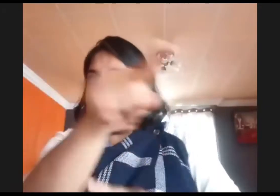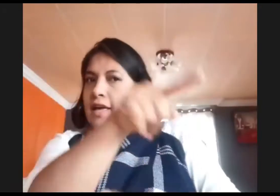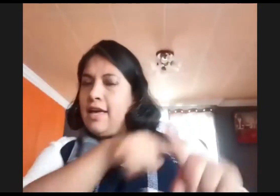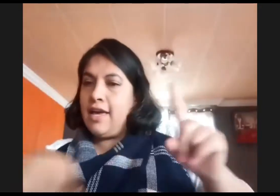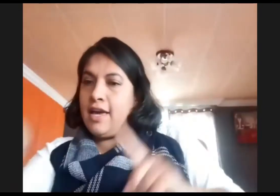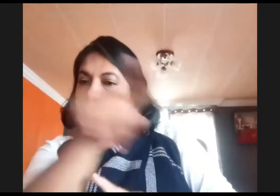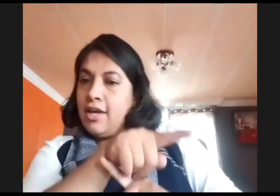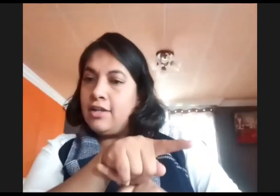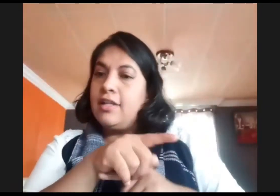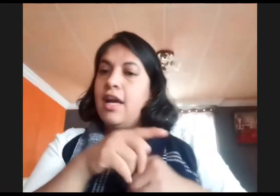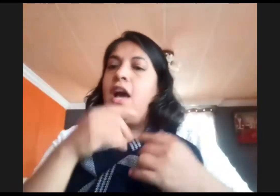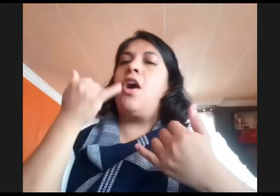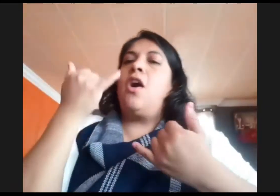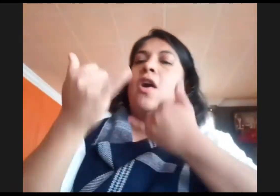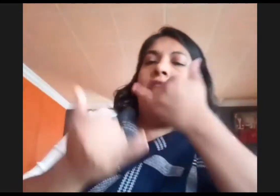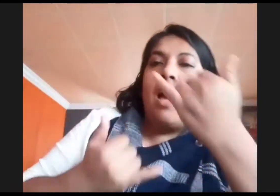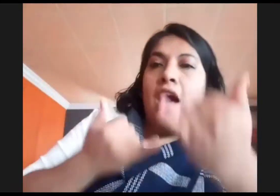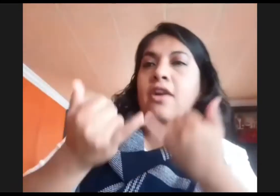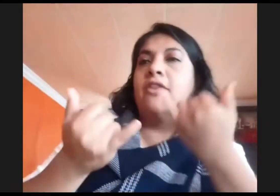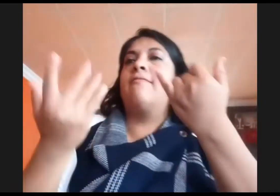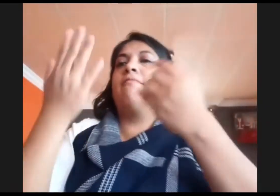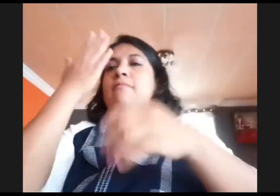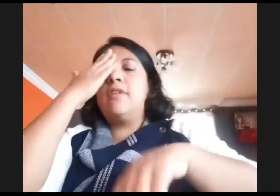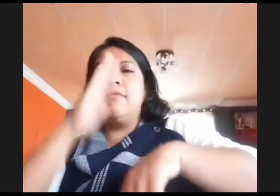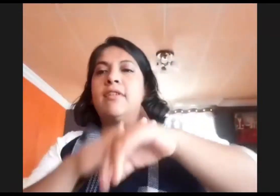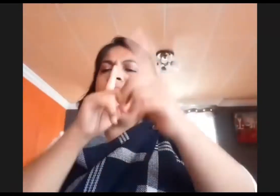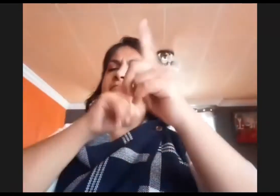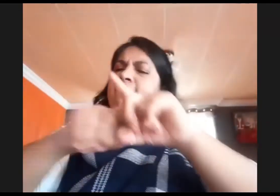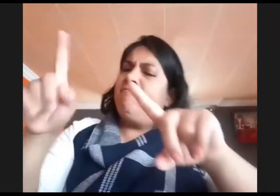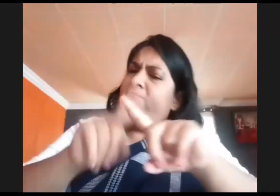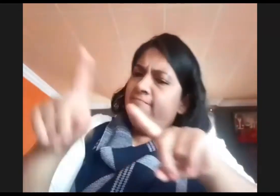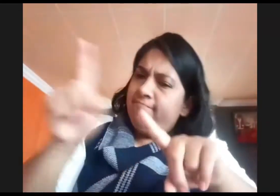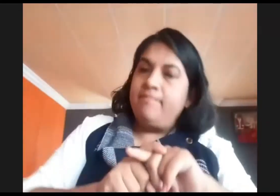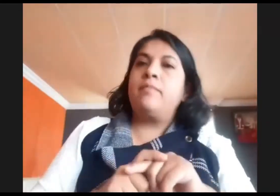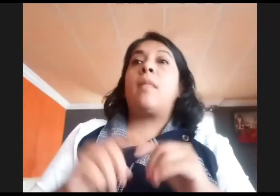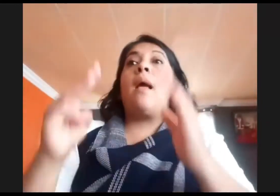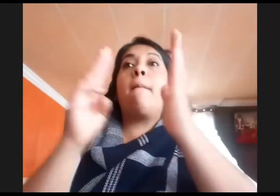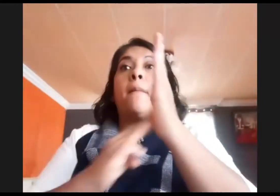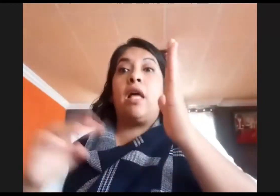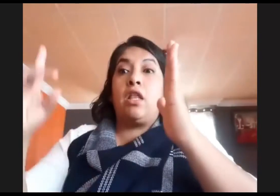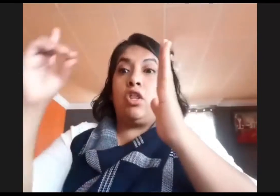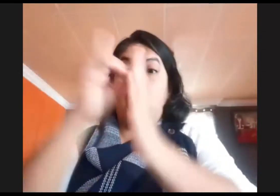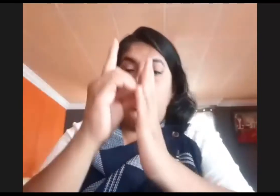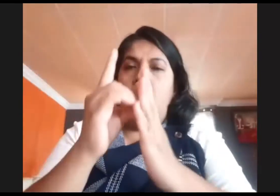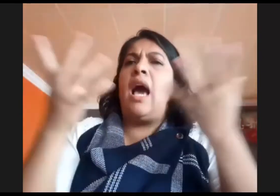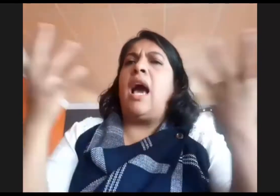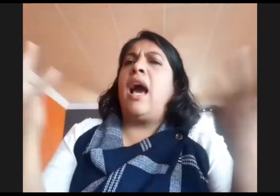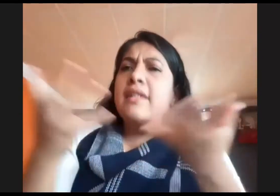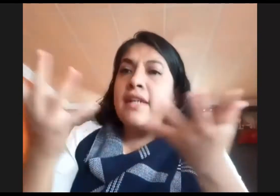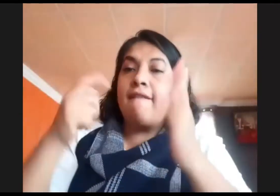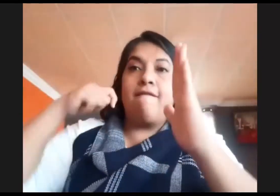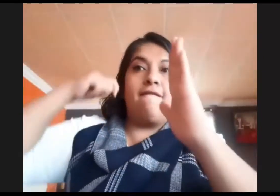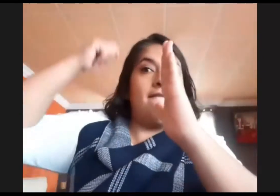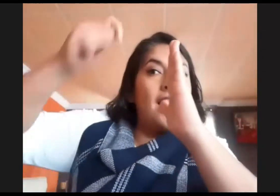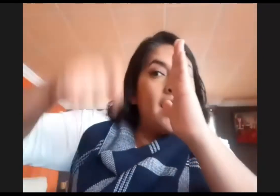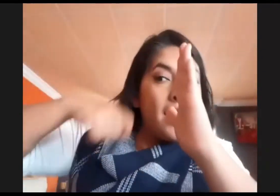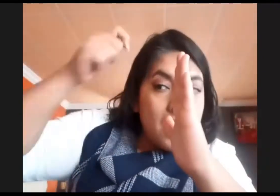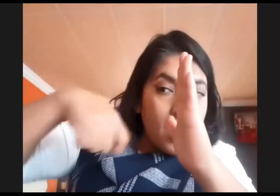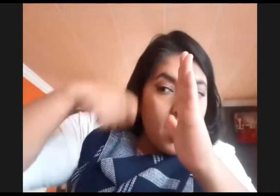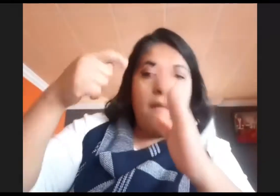Esto genera una reflexión de las temáticas del análisis y planteamiento de diversos autores que reconocen y han estudiado la lengua de